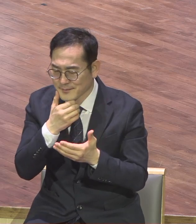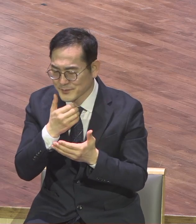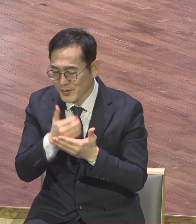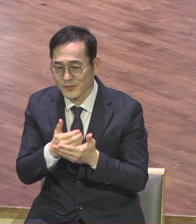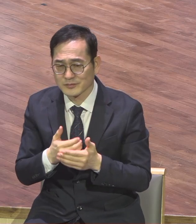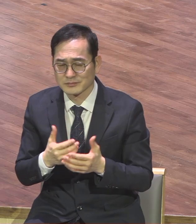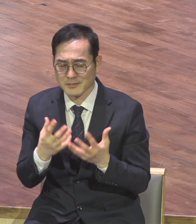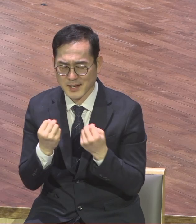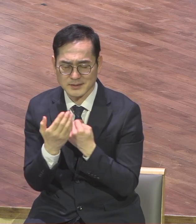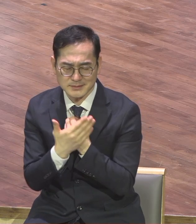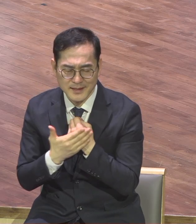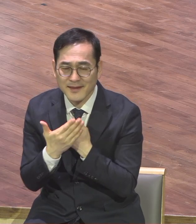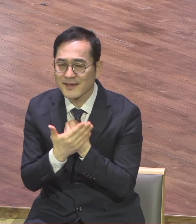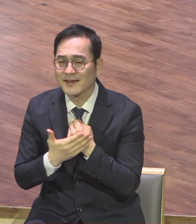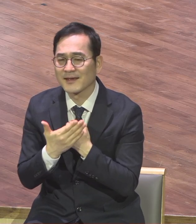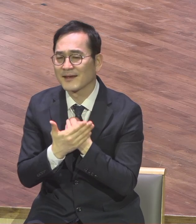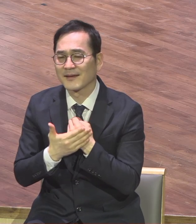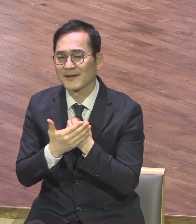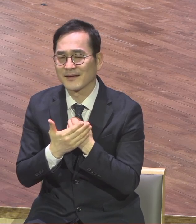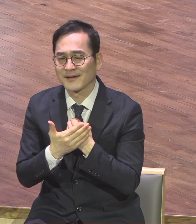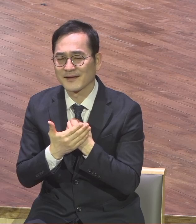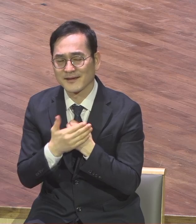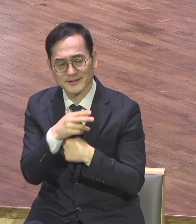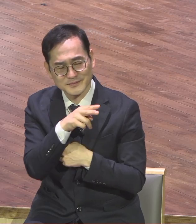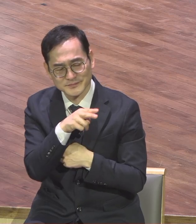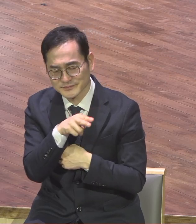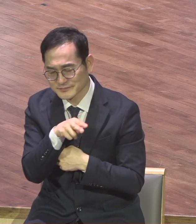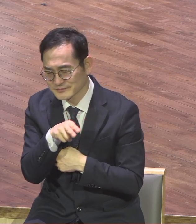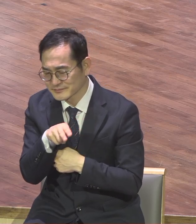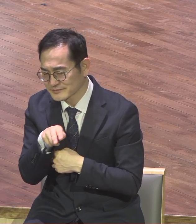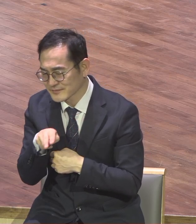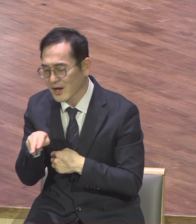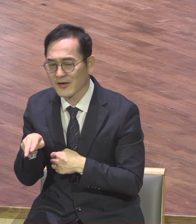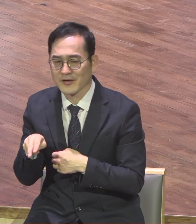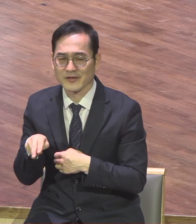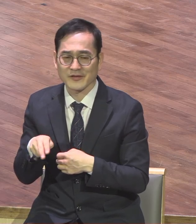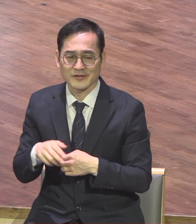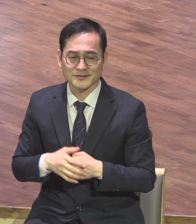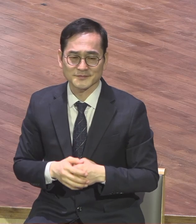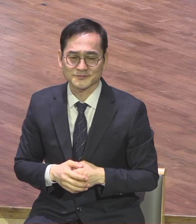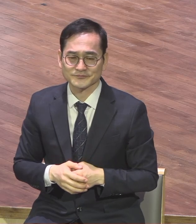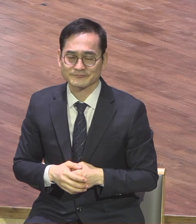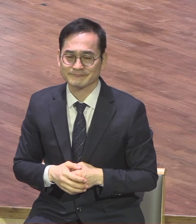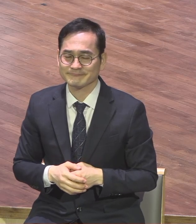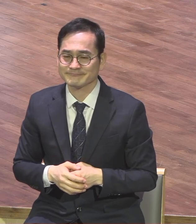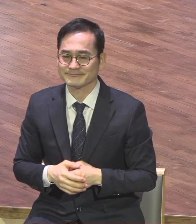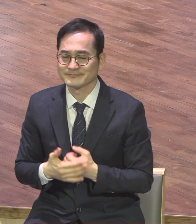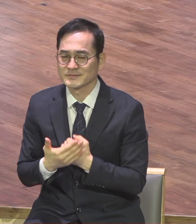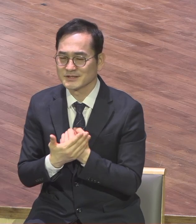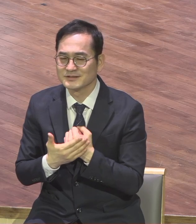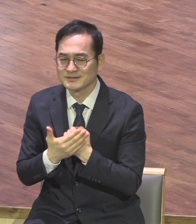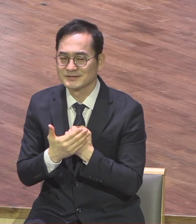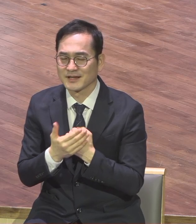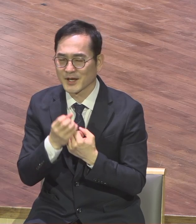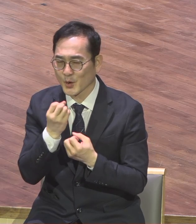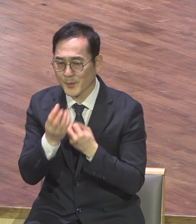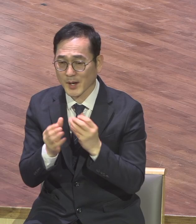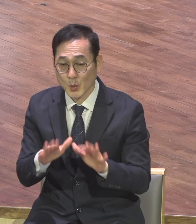순간순간 그 은혜의 고백밖에 할 것이 없습니다 오늘은 산업성교위원회 이제